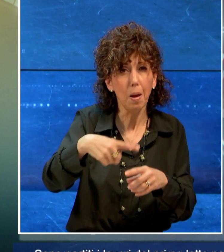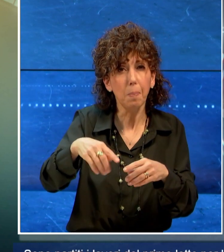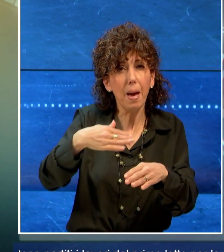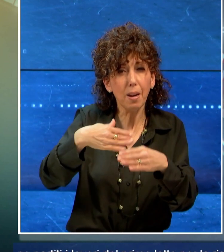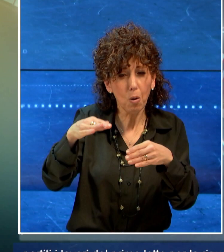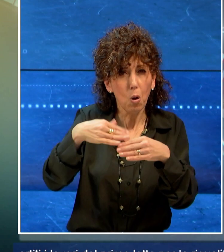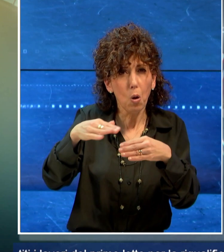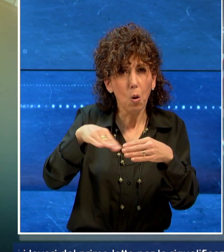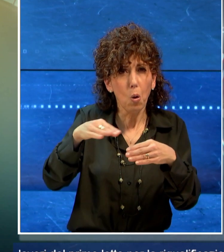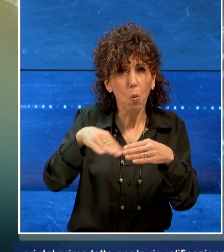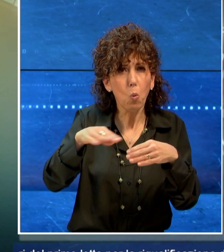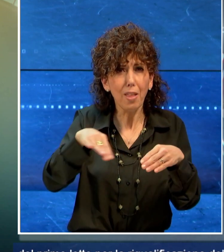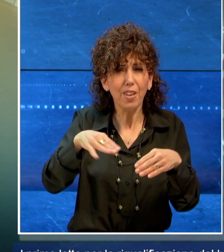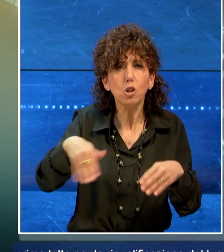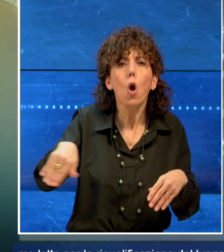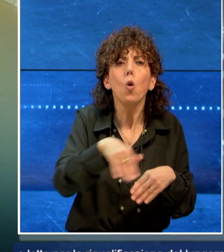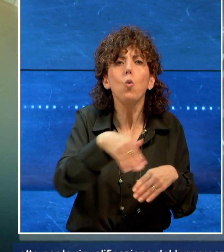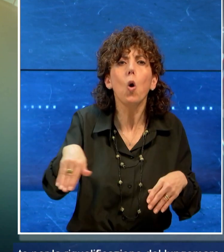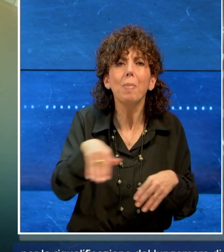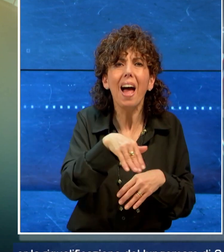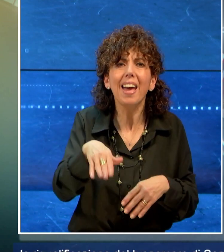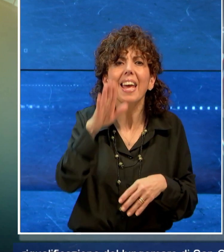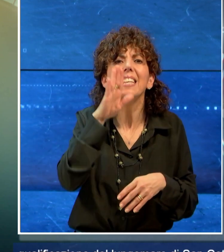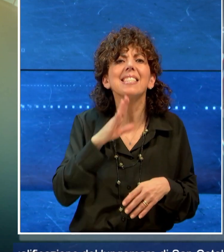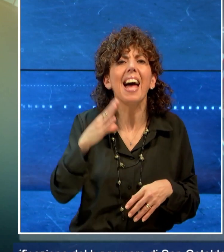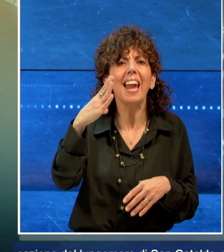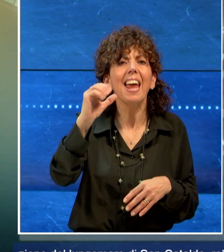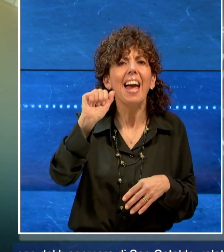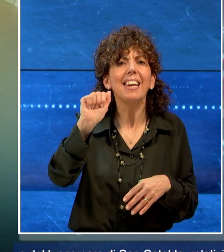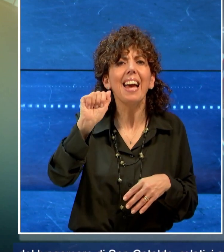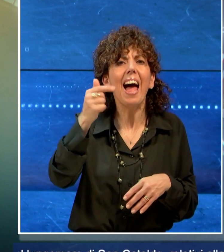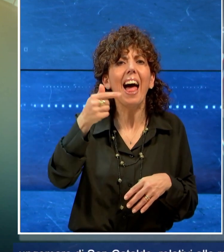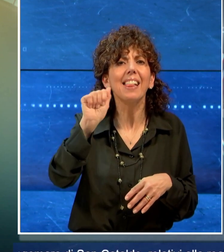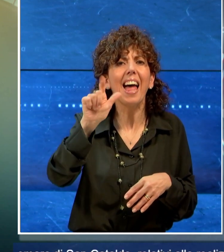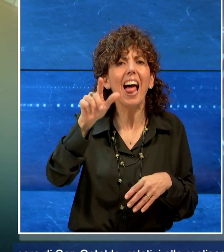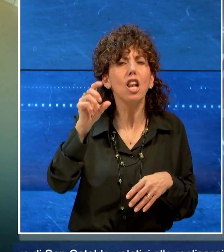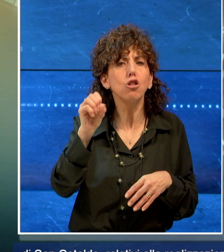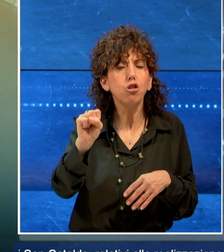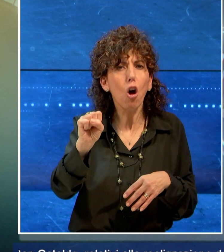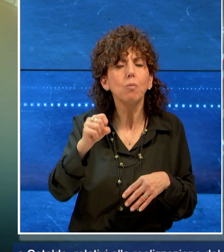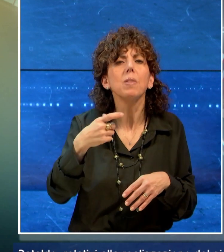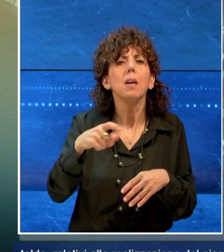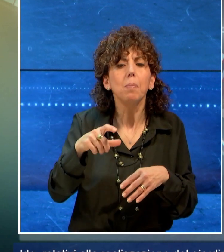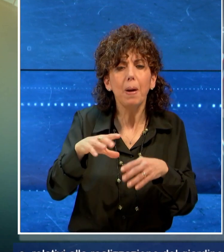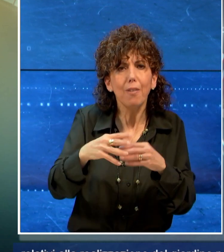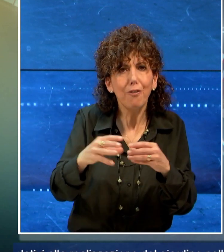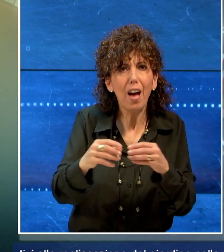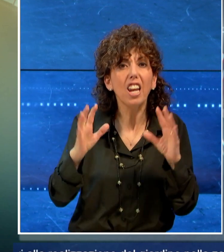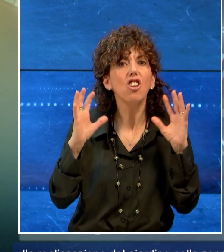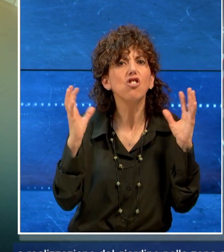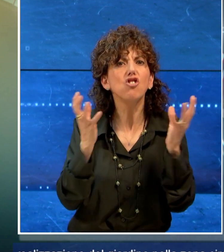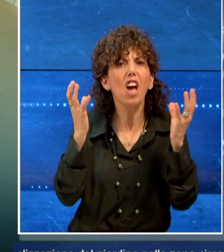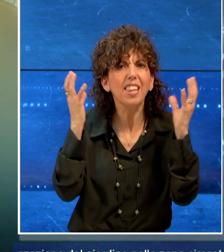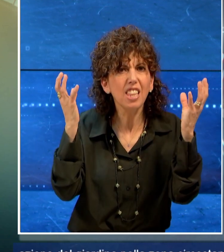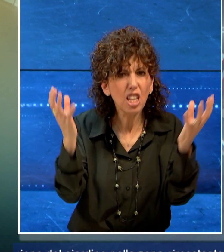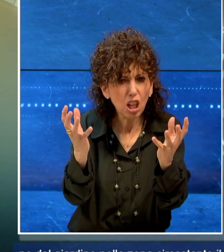lungomare di San Cataldo relativi alla realizzazione del giardino